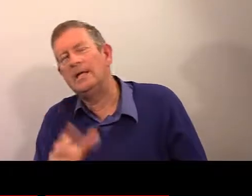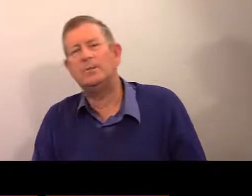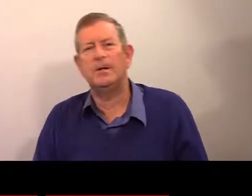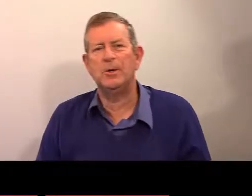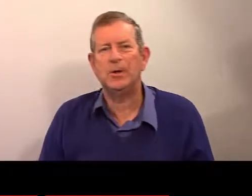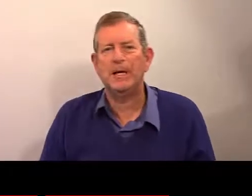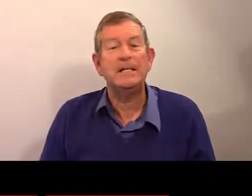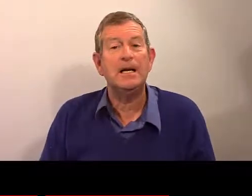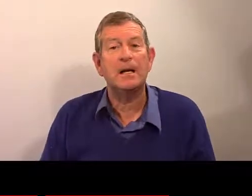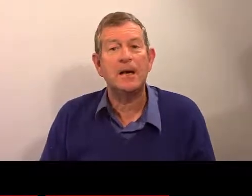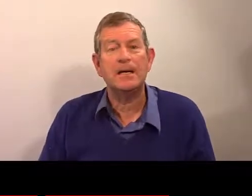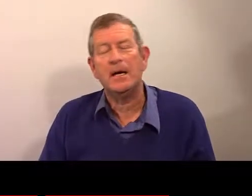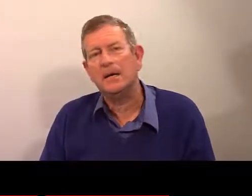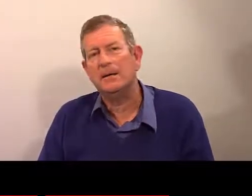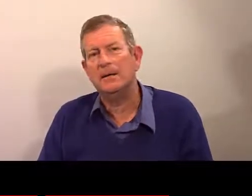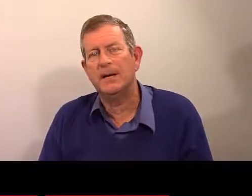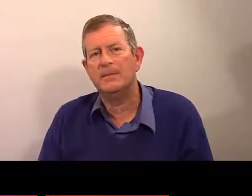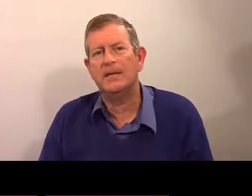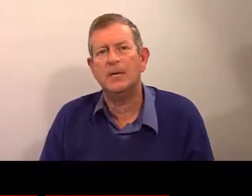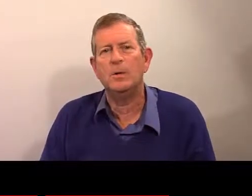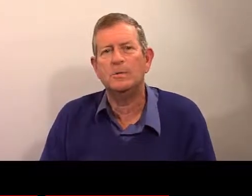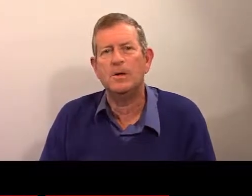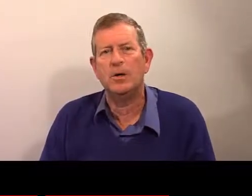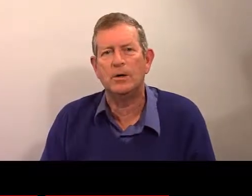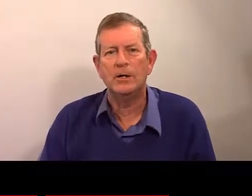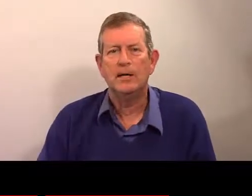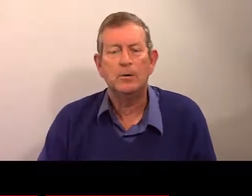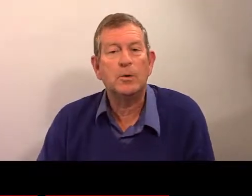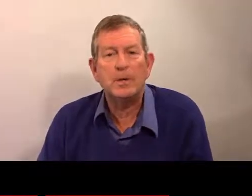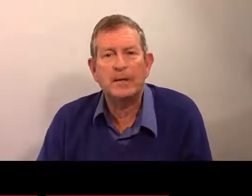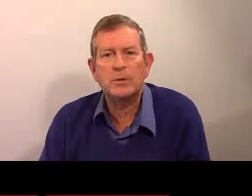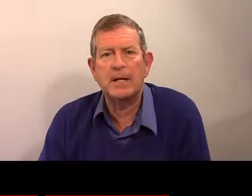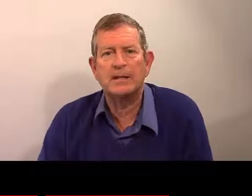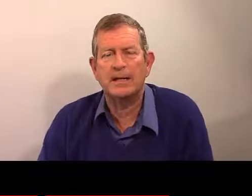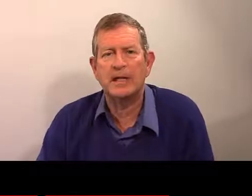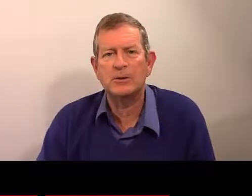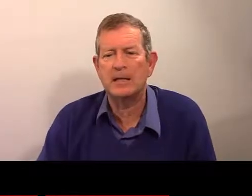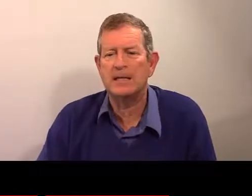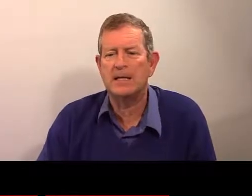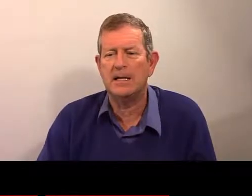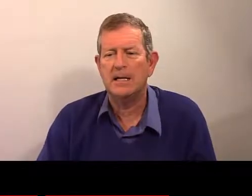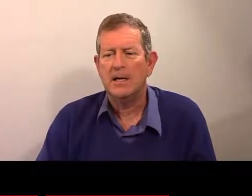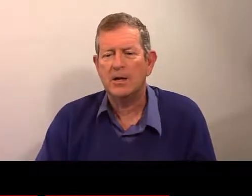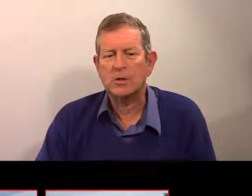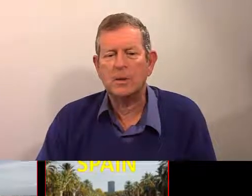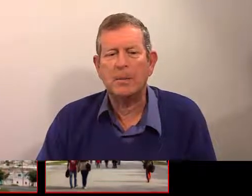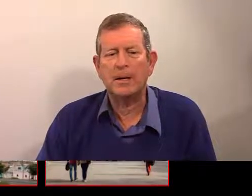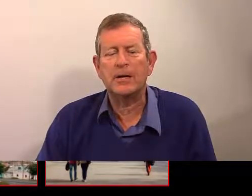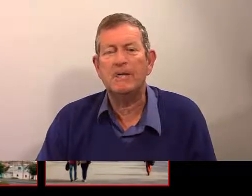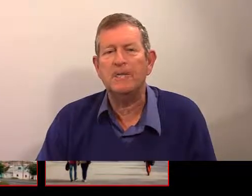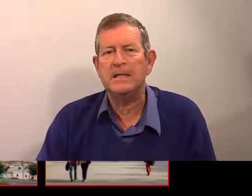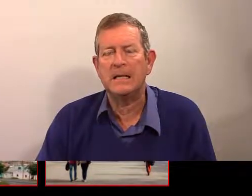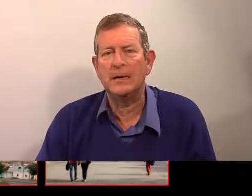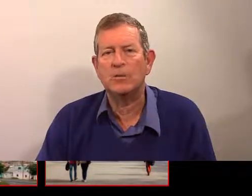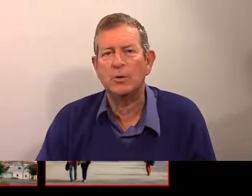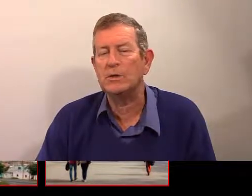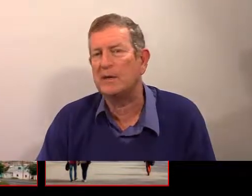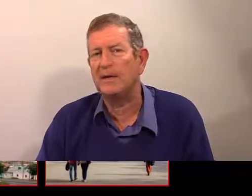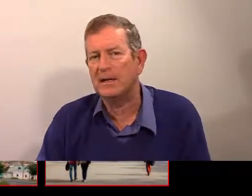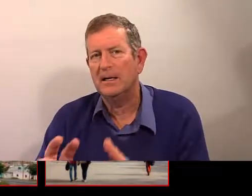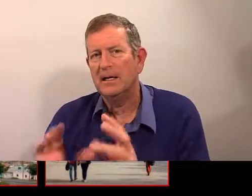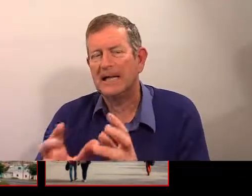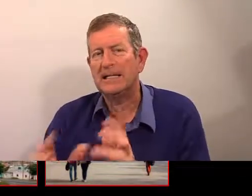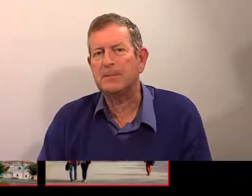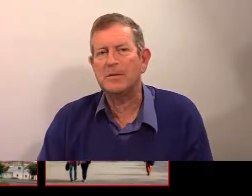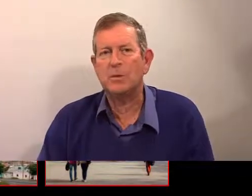« espagnol ». Est-ce qu'il est américain, mexicain ou espagnol ? » On ne connaît pas sa nationalité. Ensuite, en parlant de la fille, c'est la même chose,